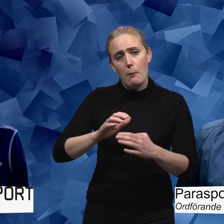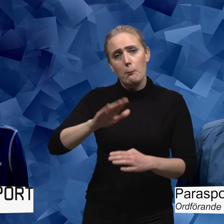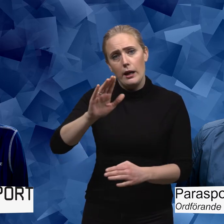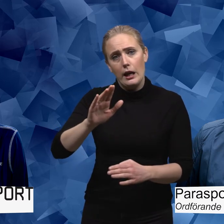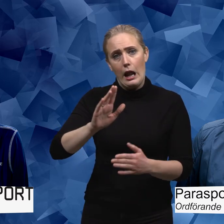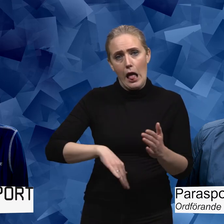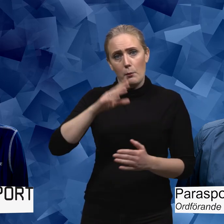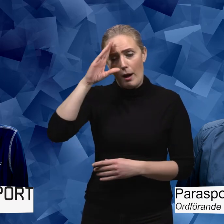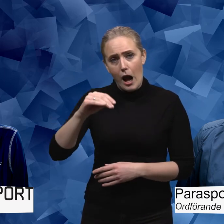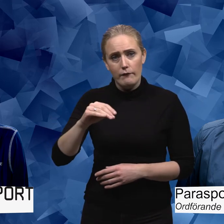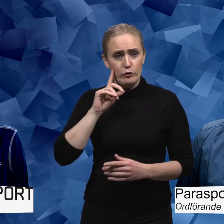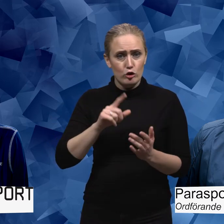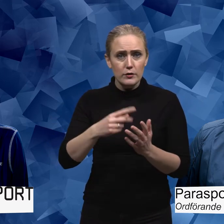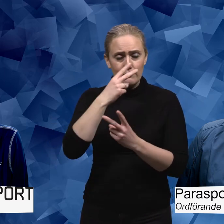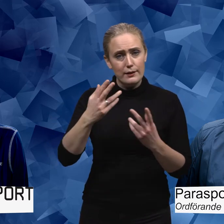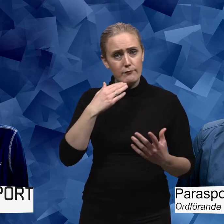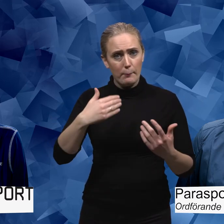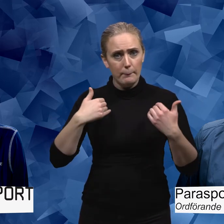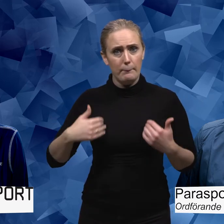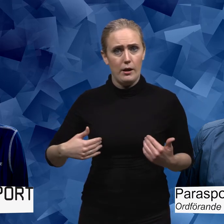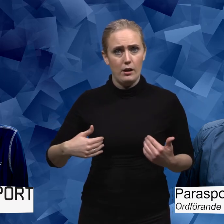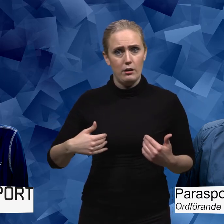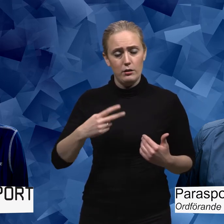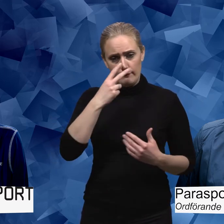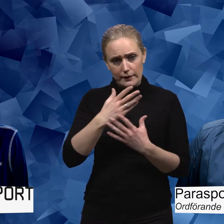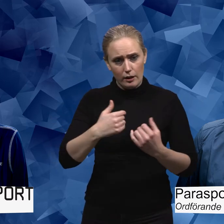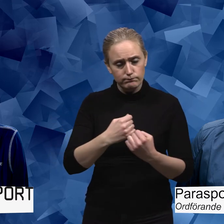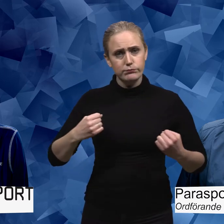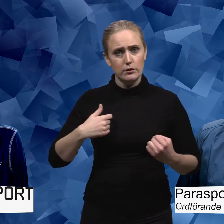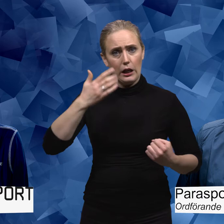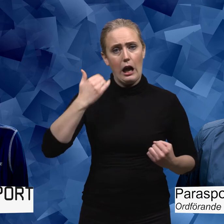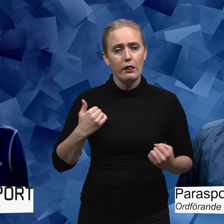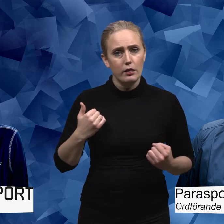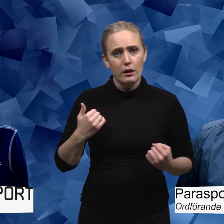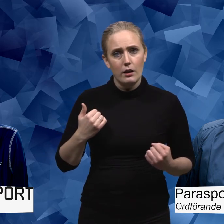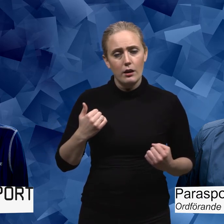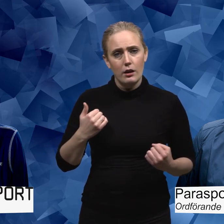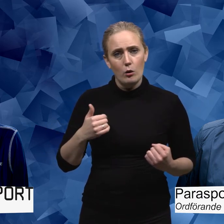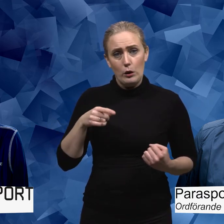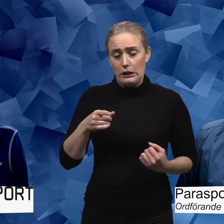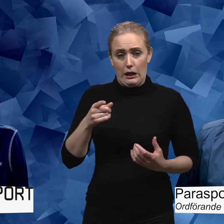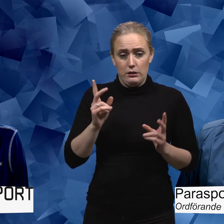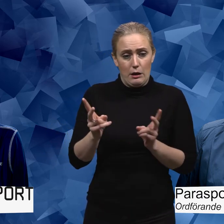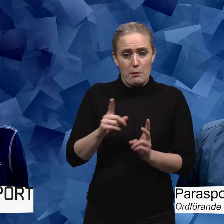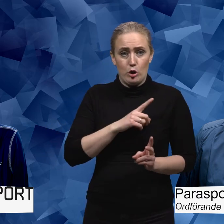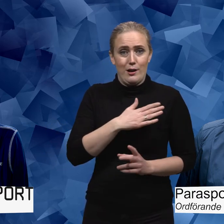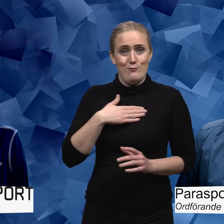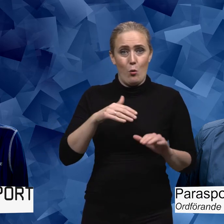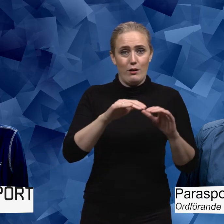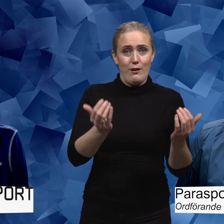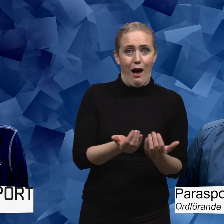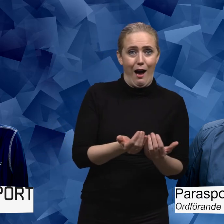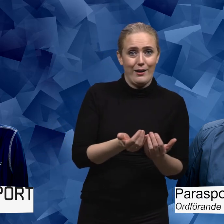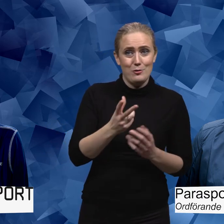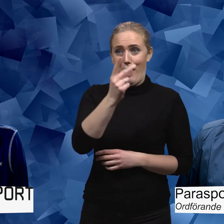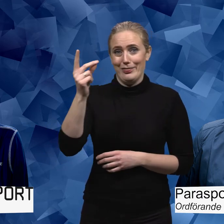hårdare för att visa vem du är och på något sätt ta dig fram. Och det gäller ju lika mycket i den